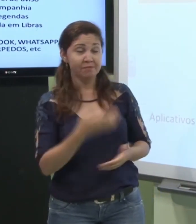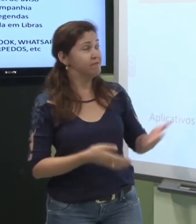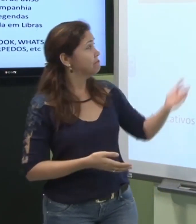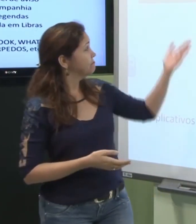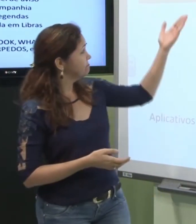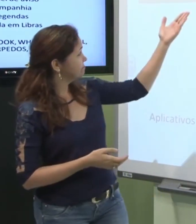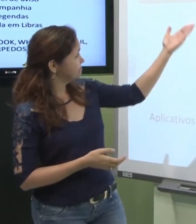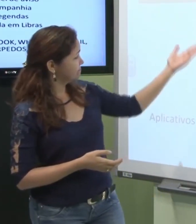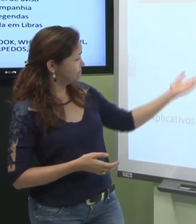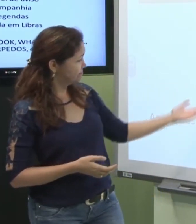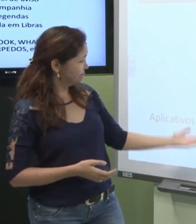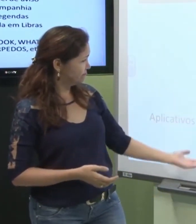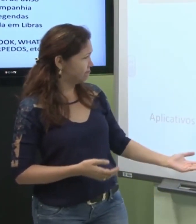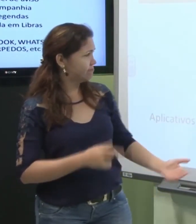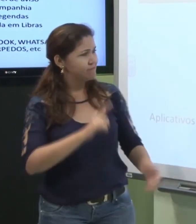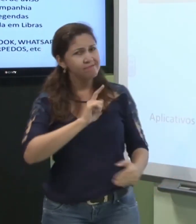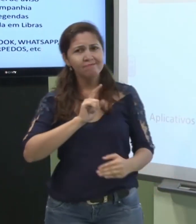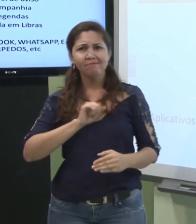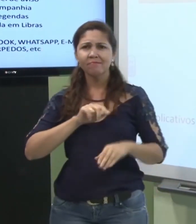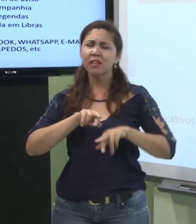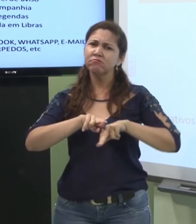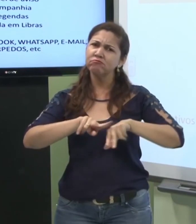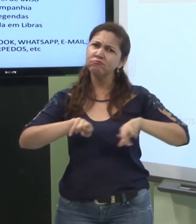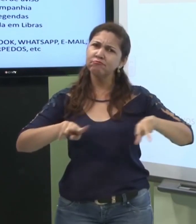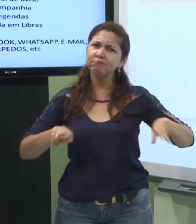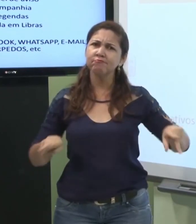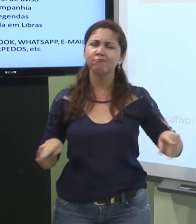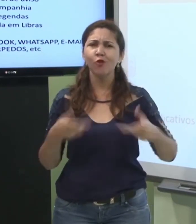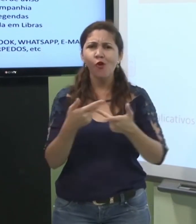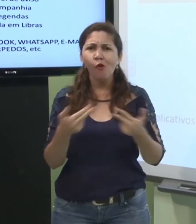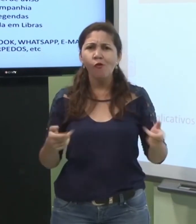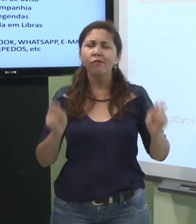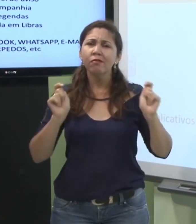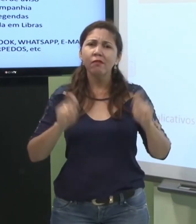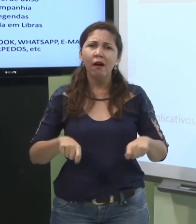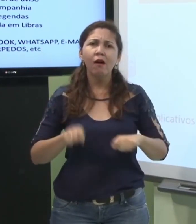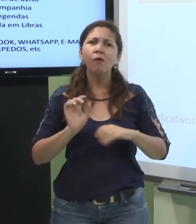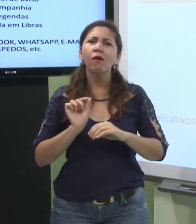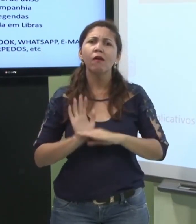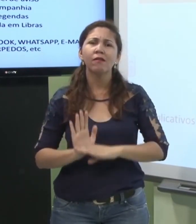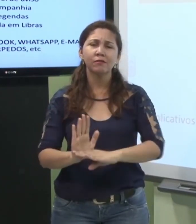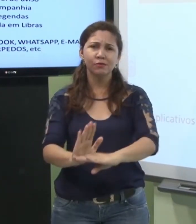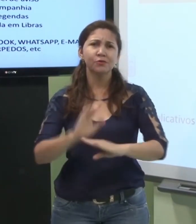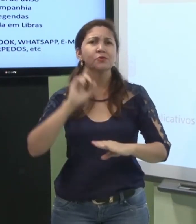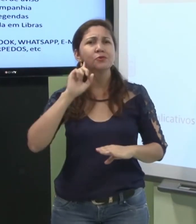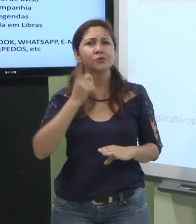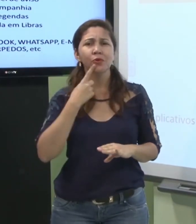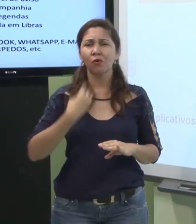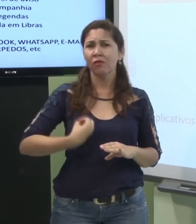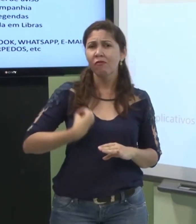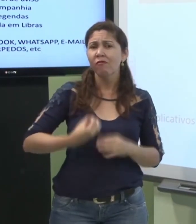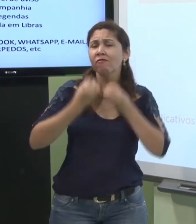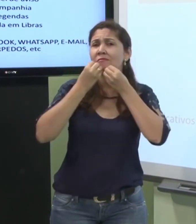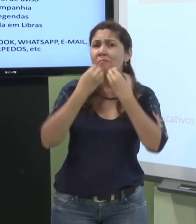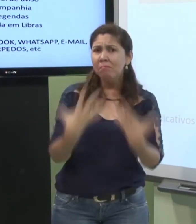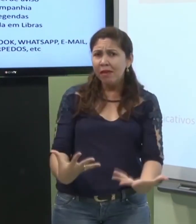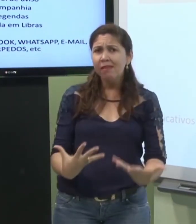Então, viram aí, tem várias tecnologias que são importantes para o surdo, que dão